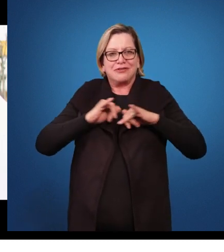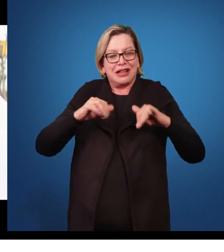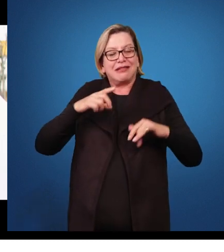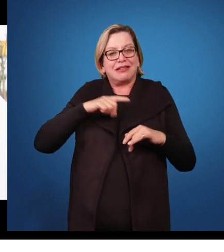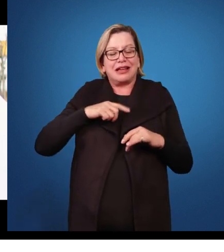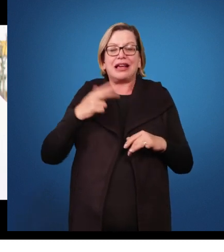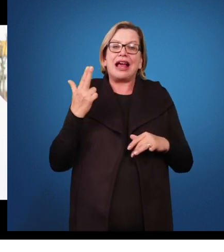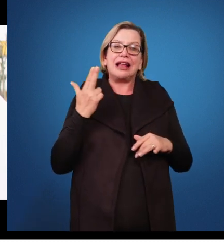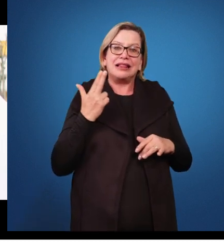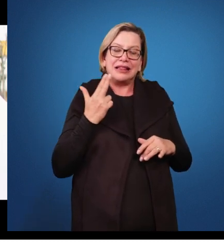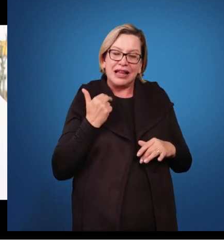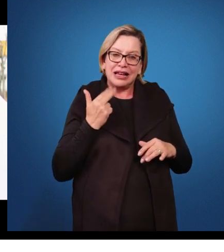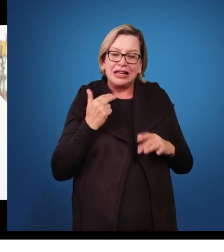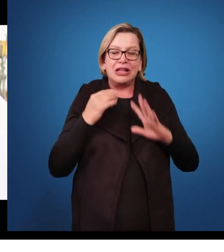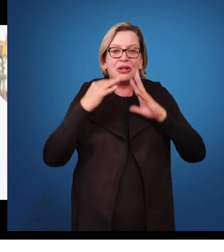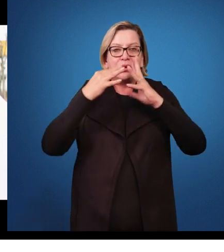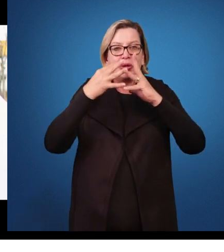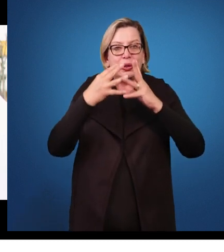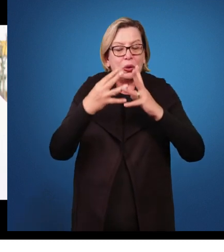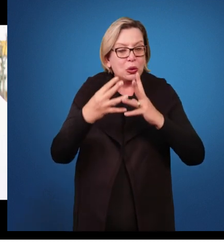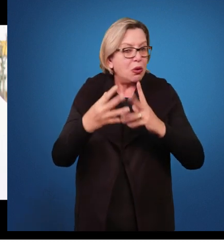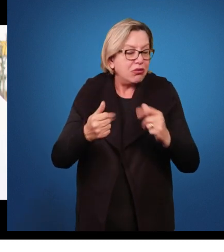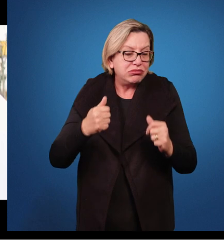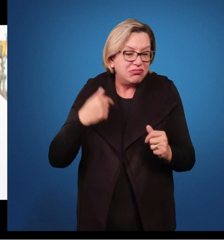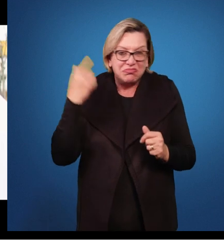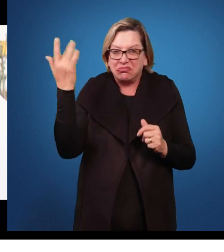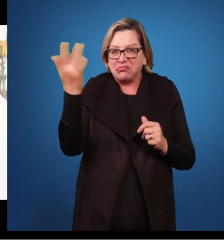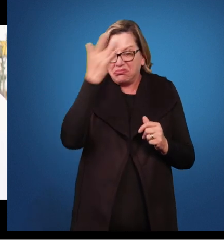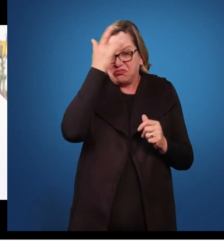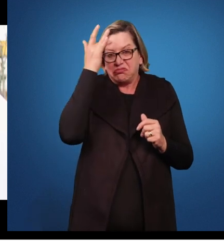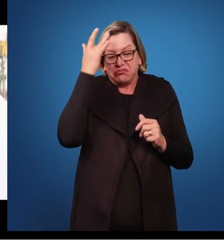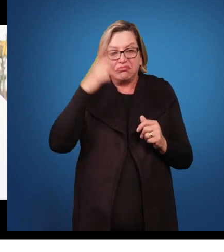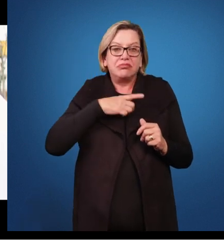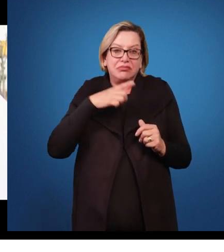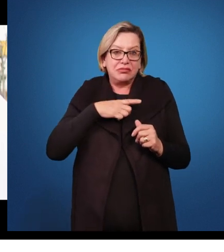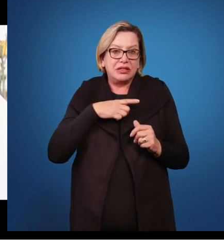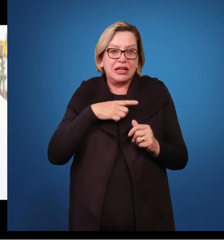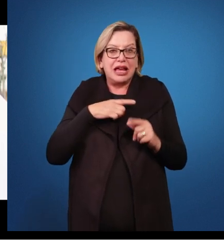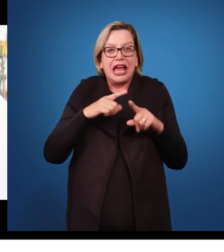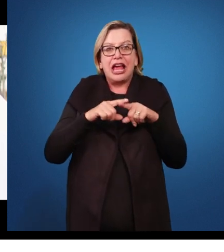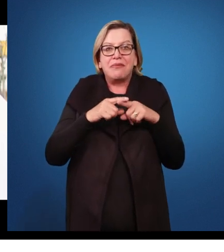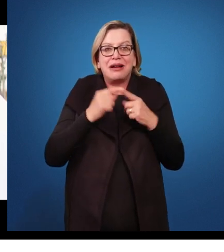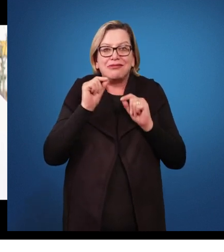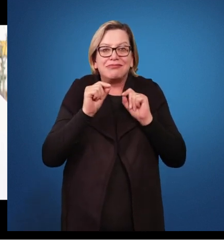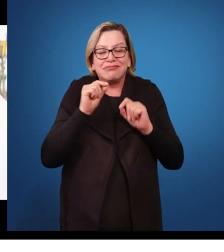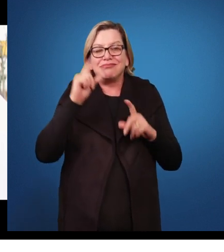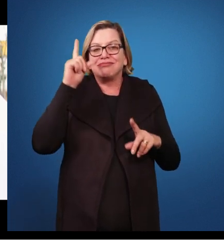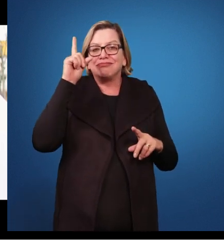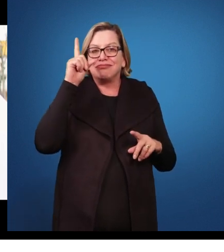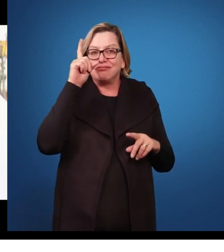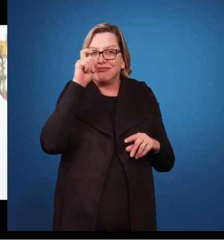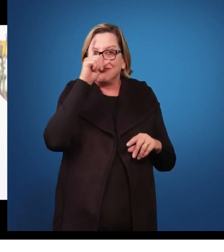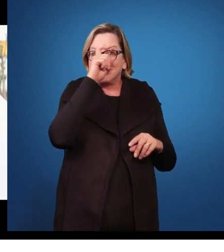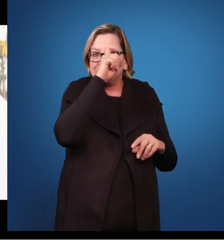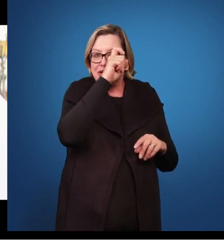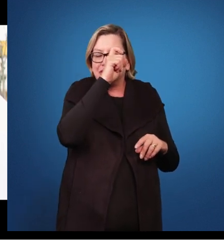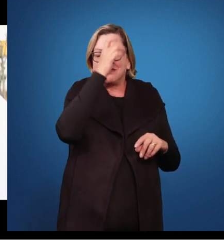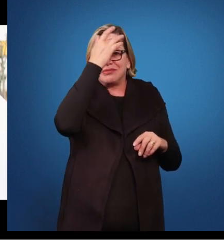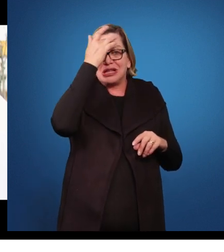todos nós nascemos com talentos. só que a grande dificuldade é a gente diferenciar o que